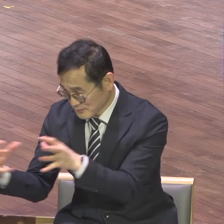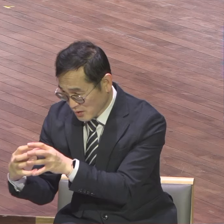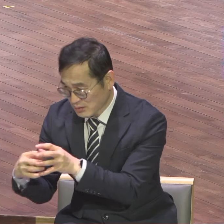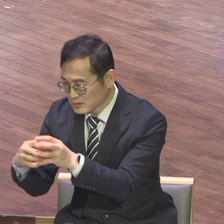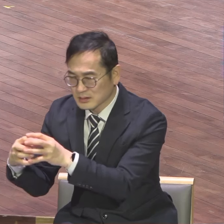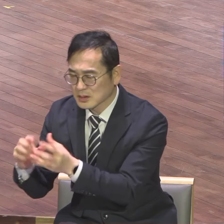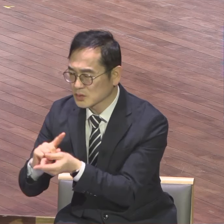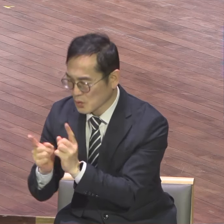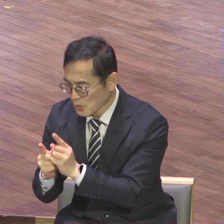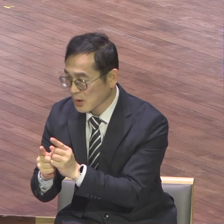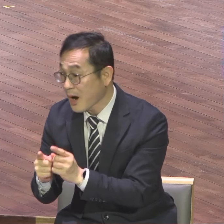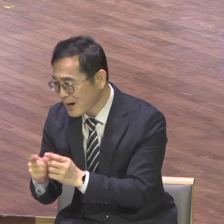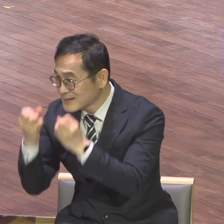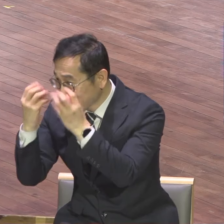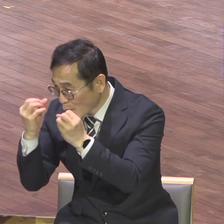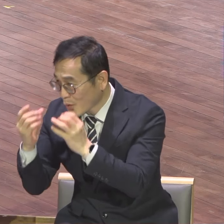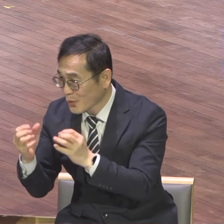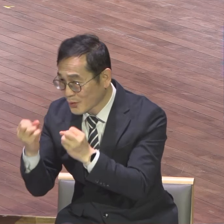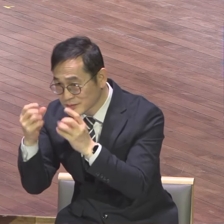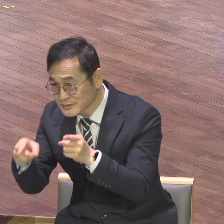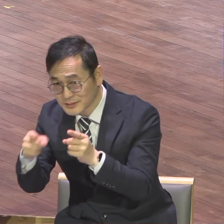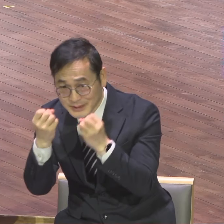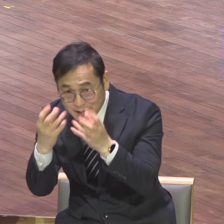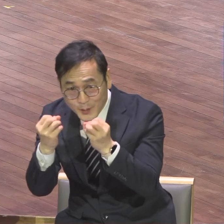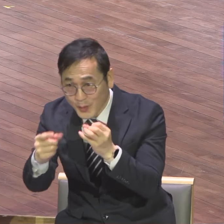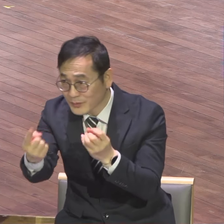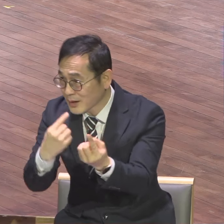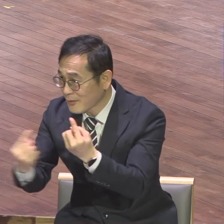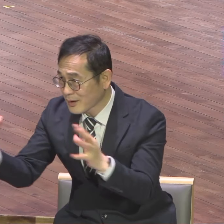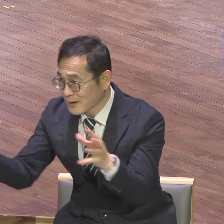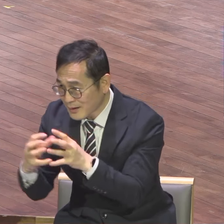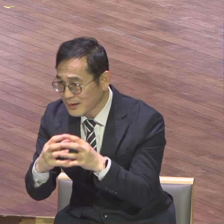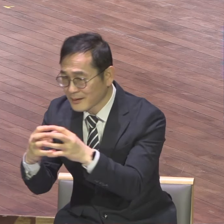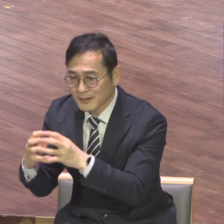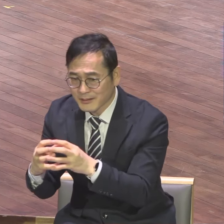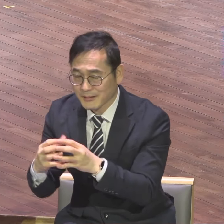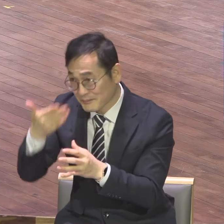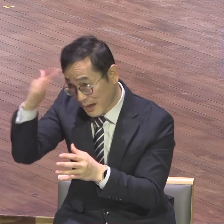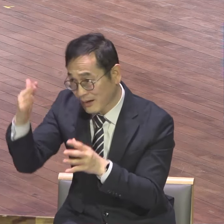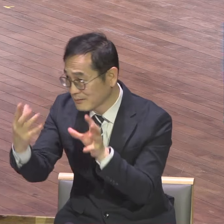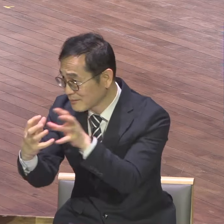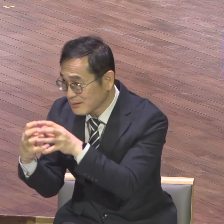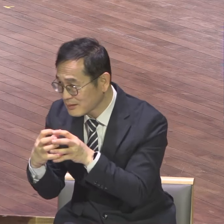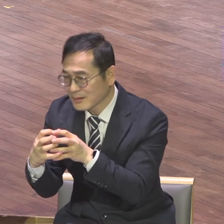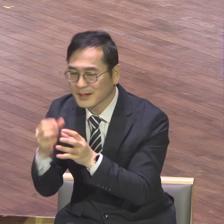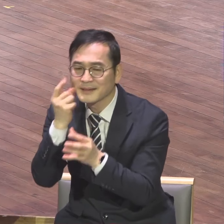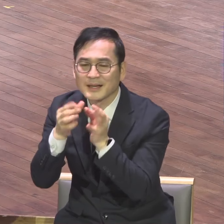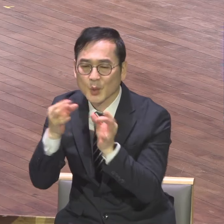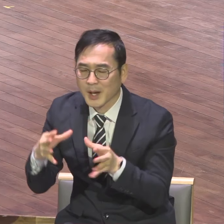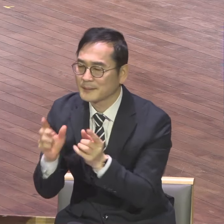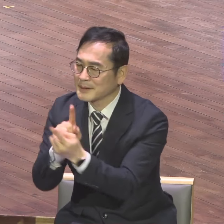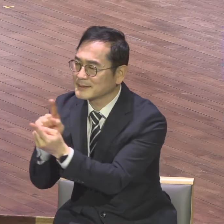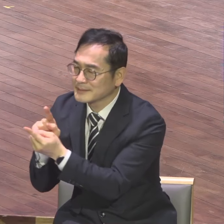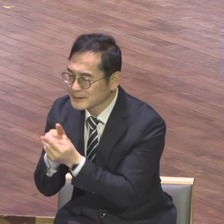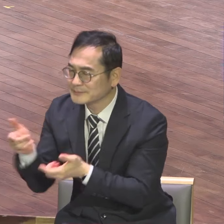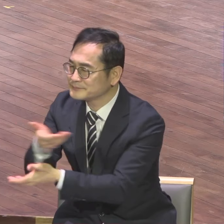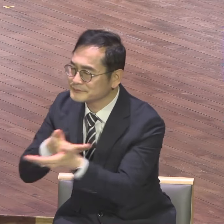이루어서 새해를 출발하도록 원리스 타임을 가집니다. 한 달 동안 새로운 직분에 대한 준비,